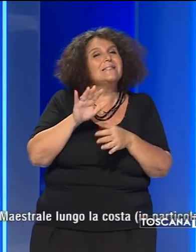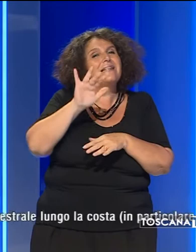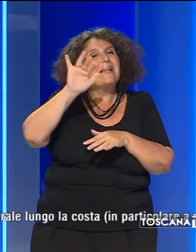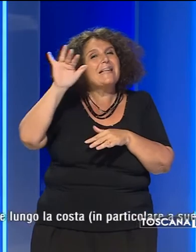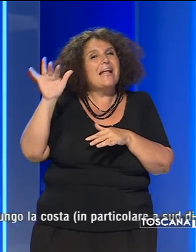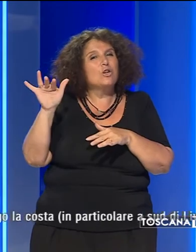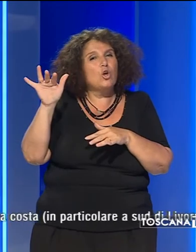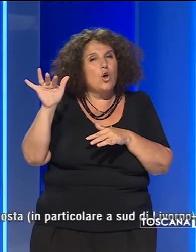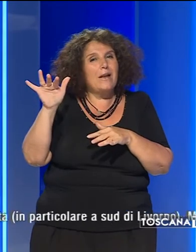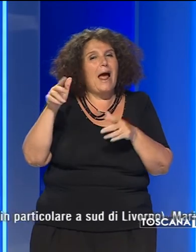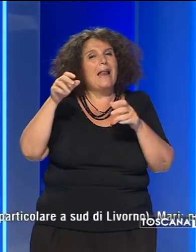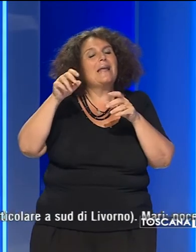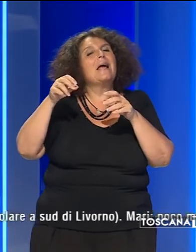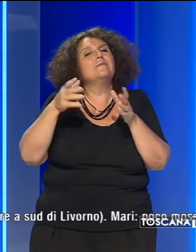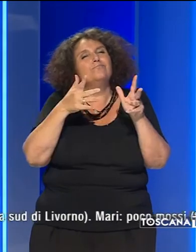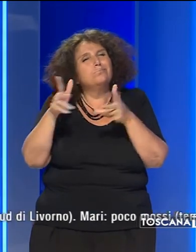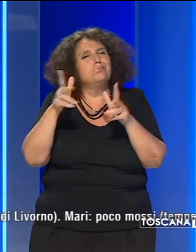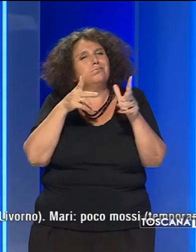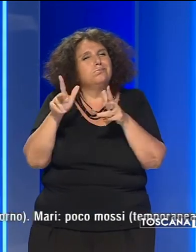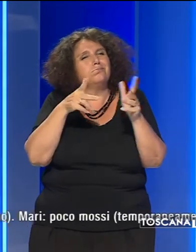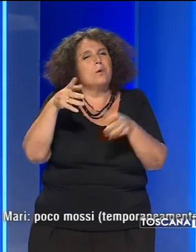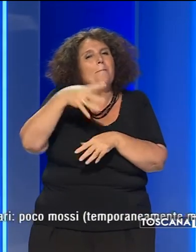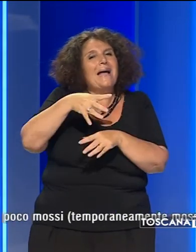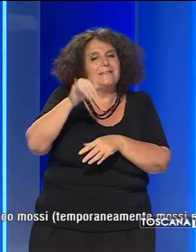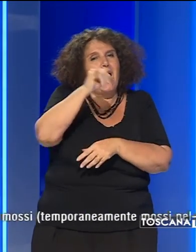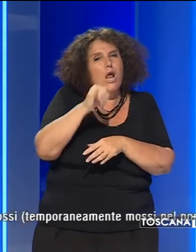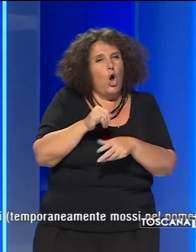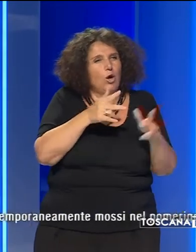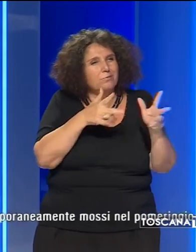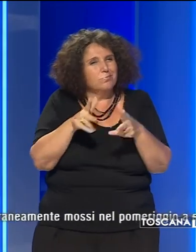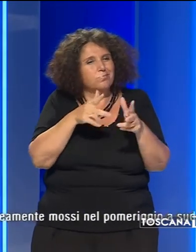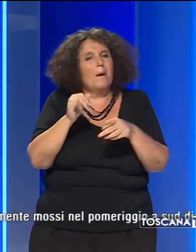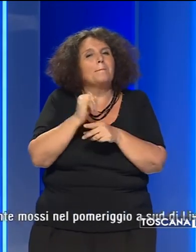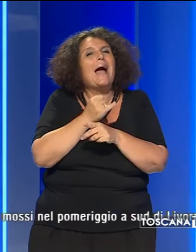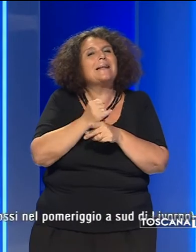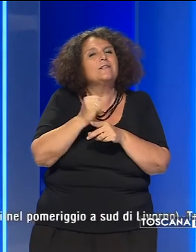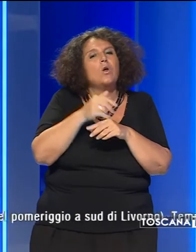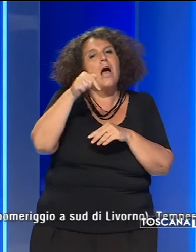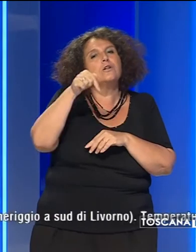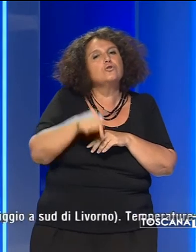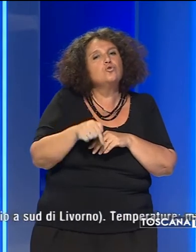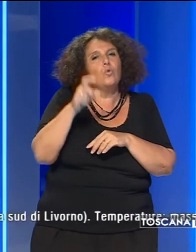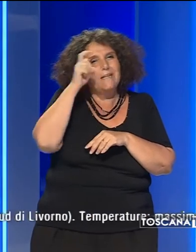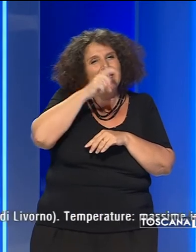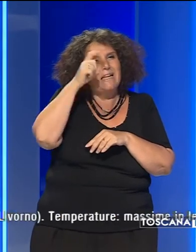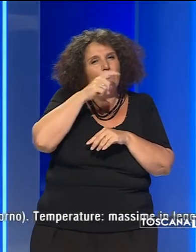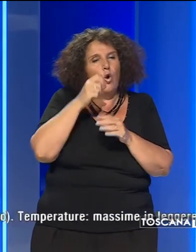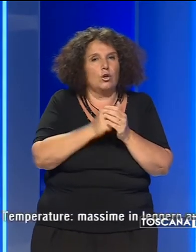con temporanei rinforzi di maestrale lungo la costa, in particolare a sud di Livorno.